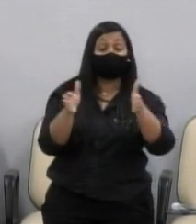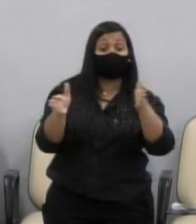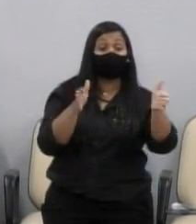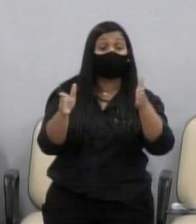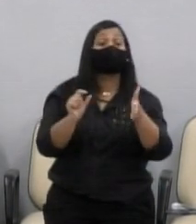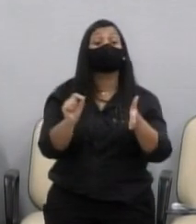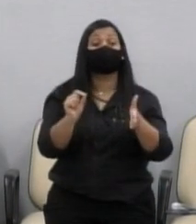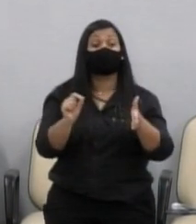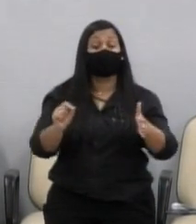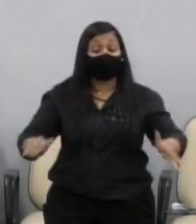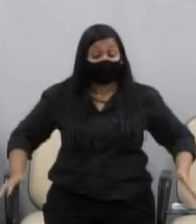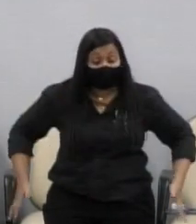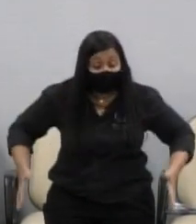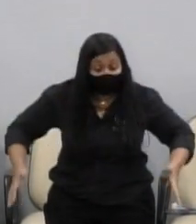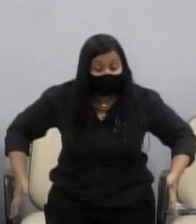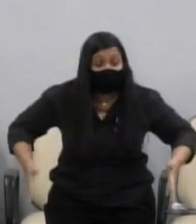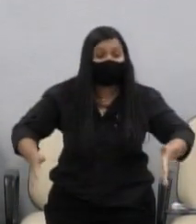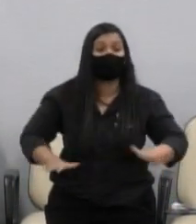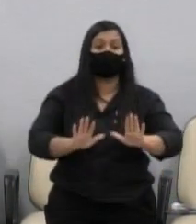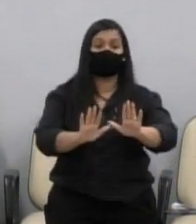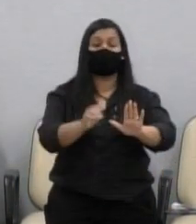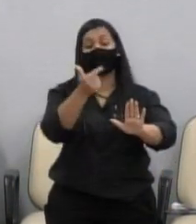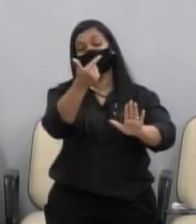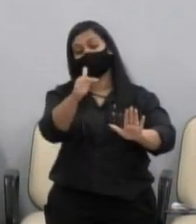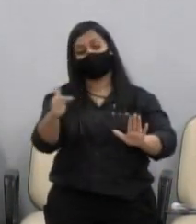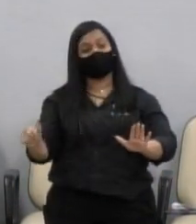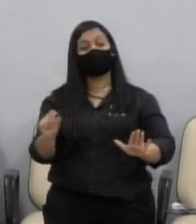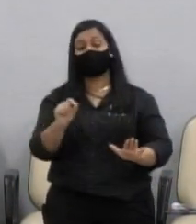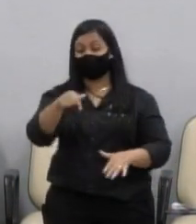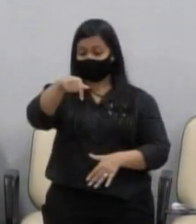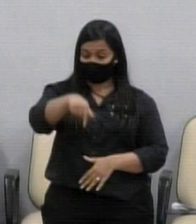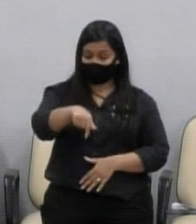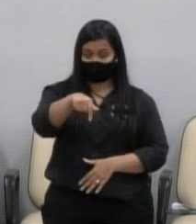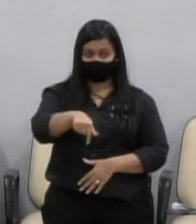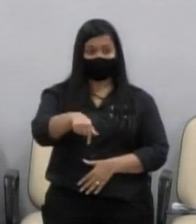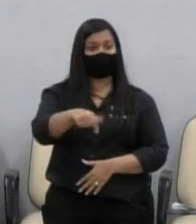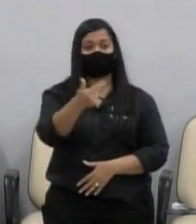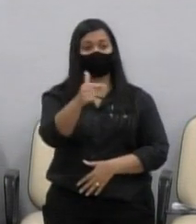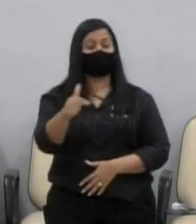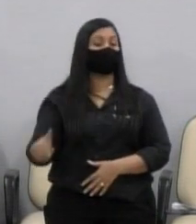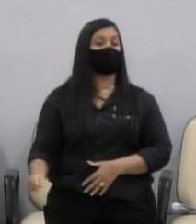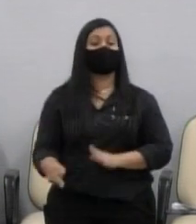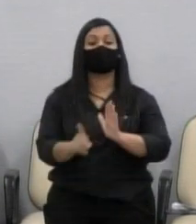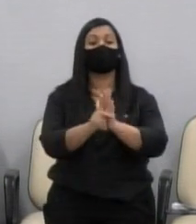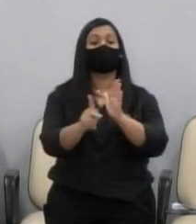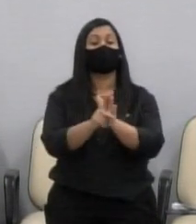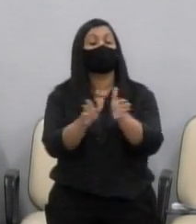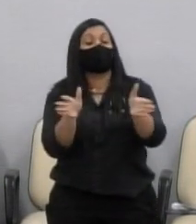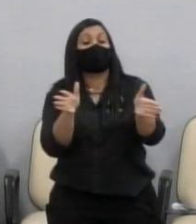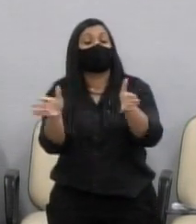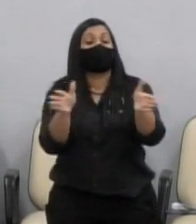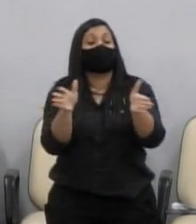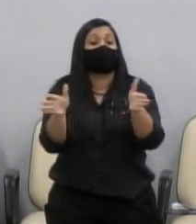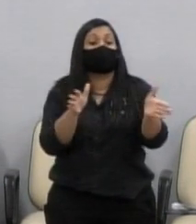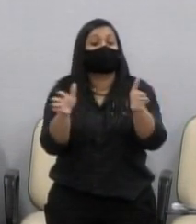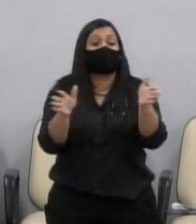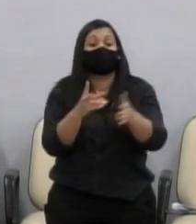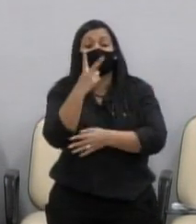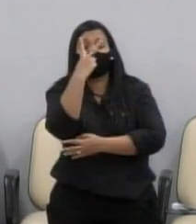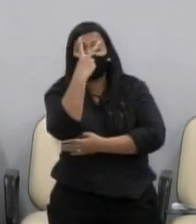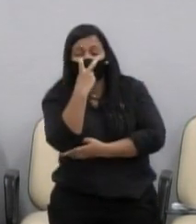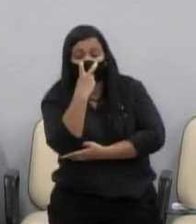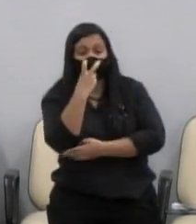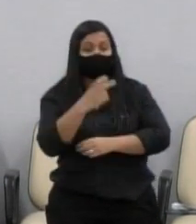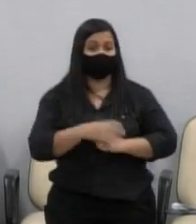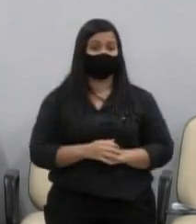físicos, mas não tem, infelizmente, aqui na casa a demarcação de acessibilidade para deficientes visuais.